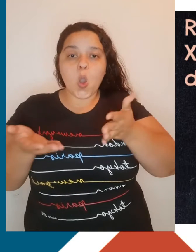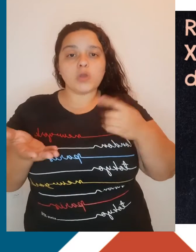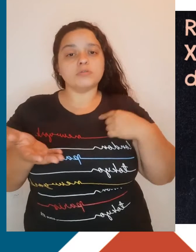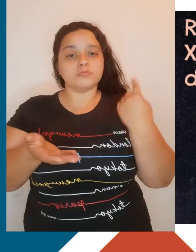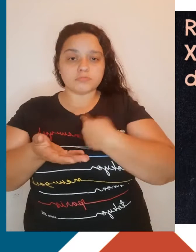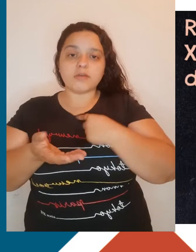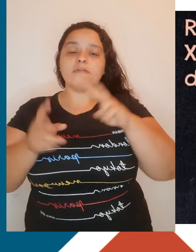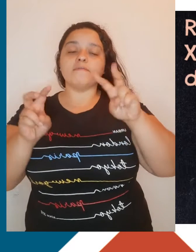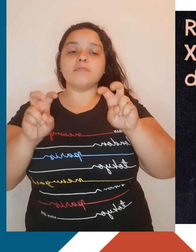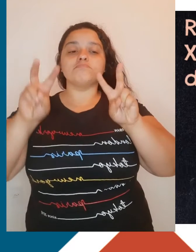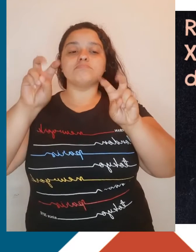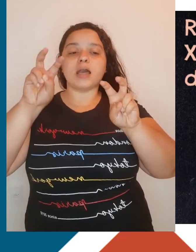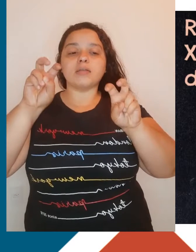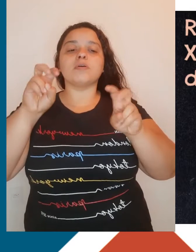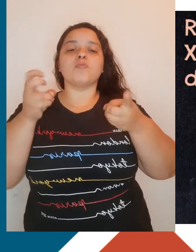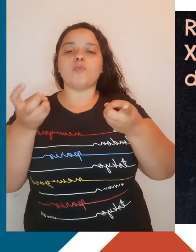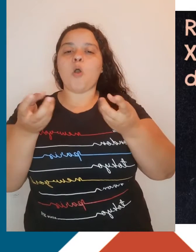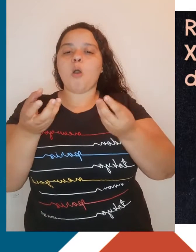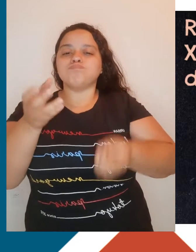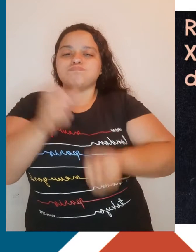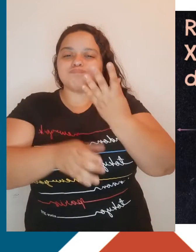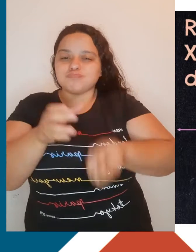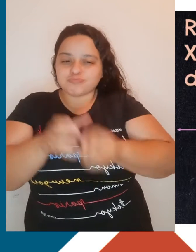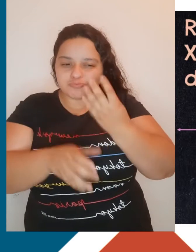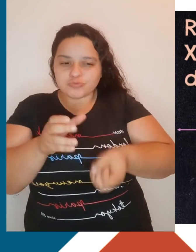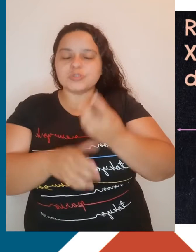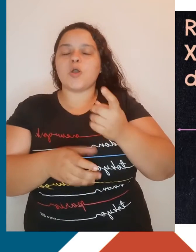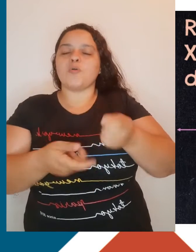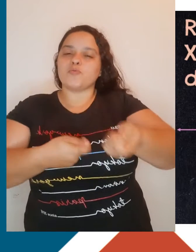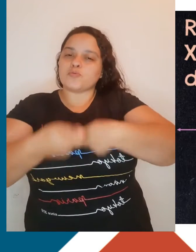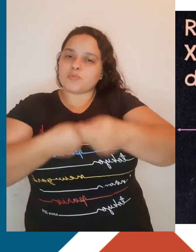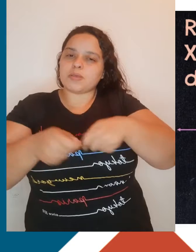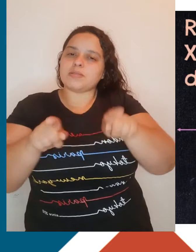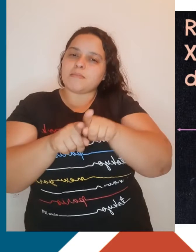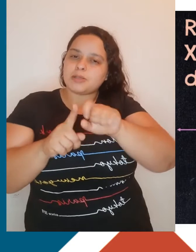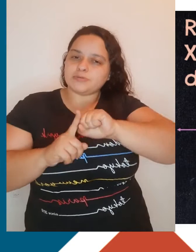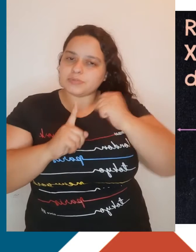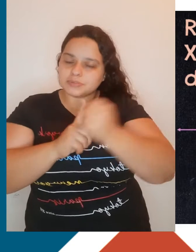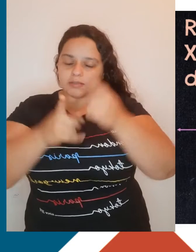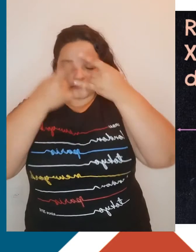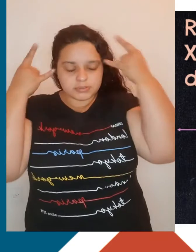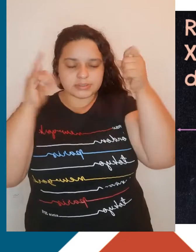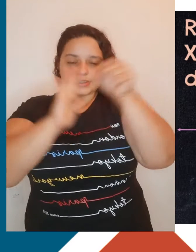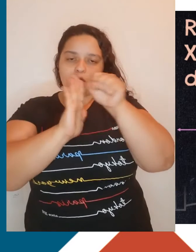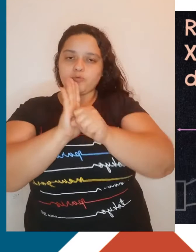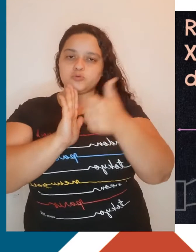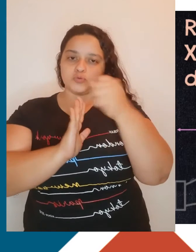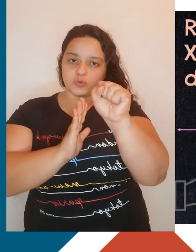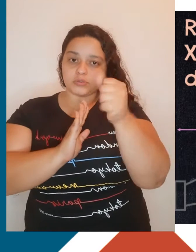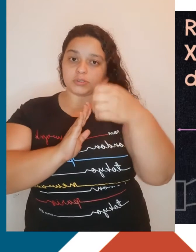tratar da construção da economia e sociedade capitalista no século 18 e 19, tendo como ponto